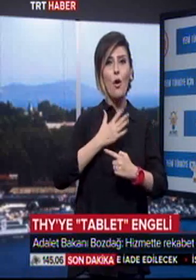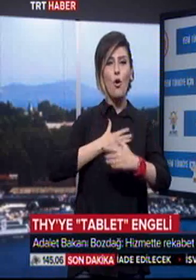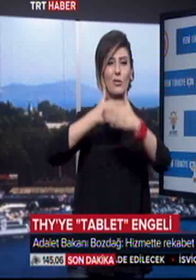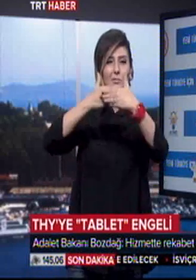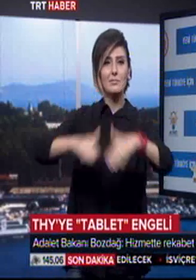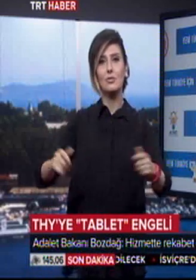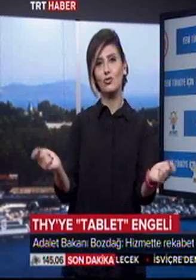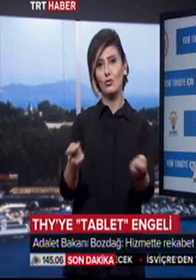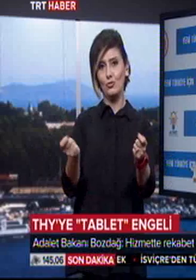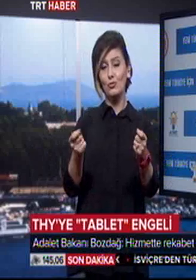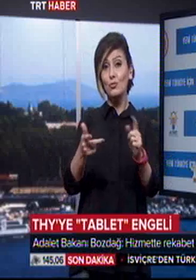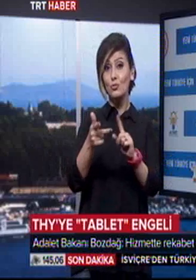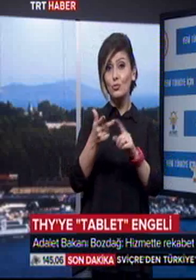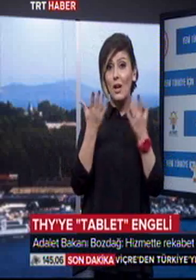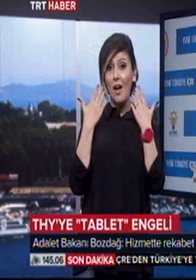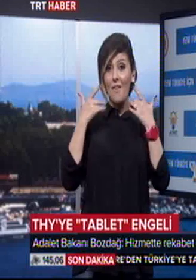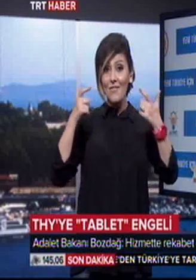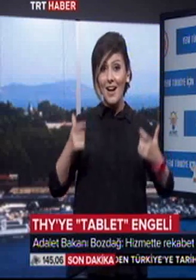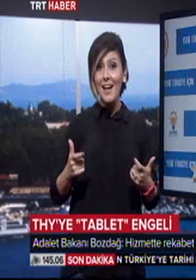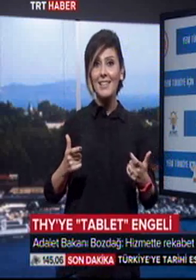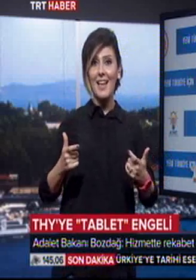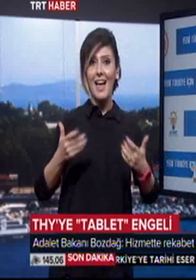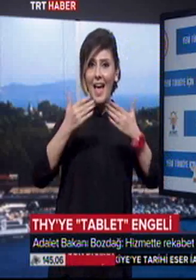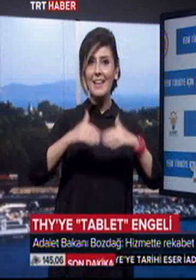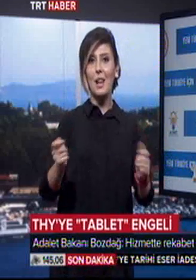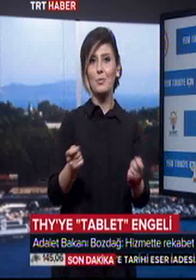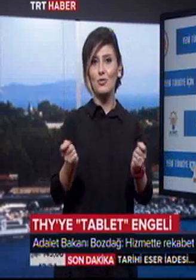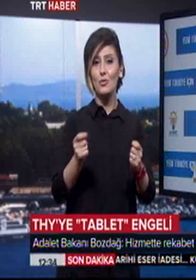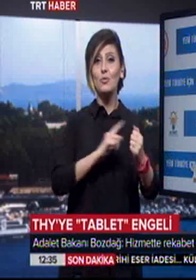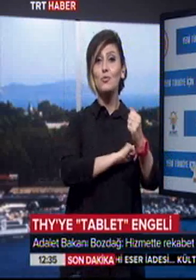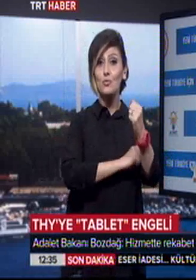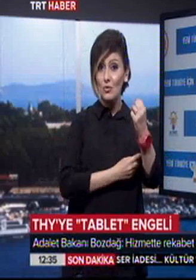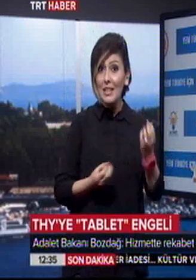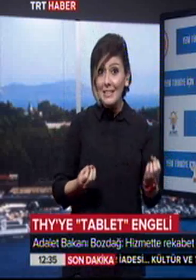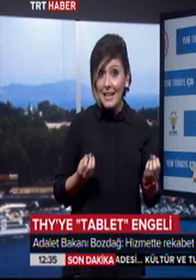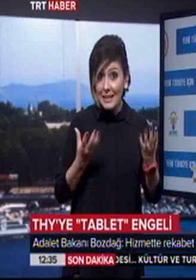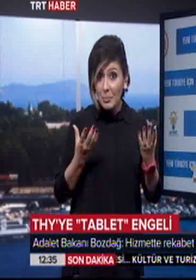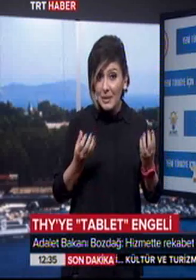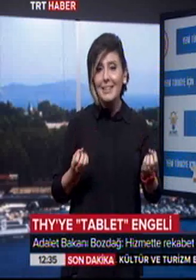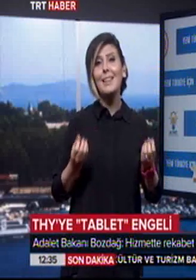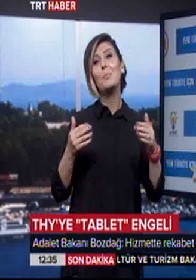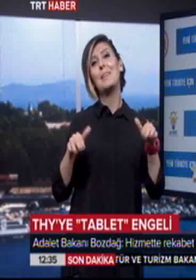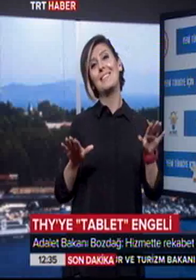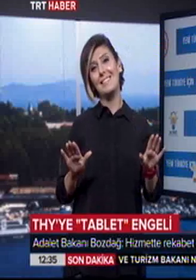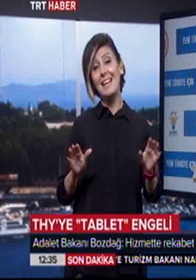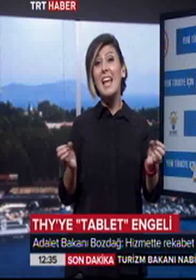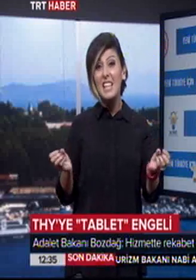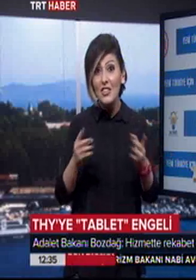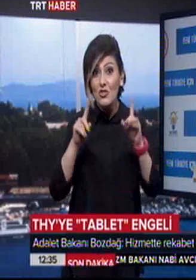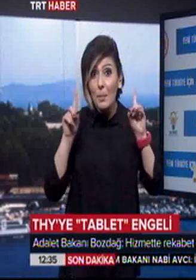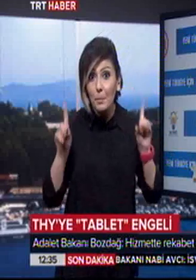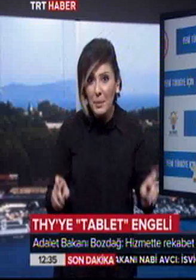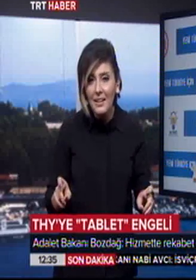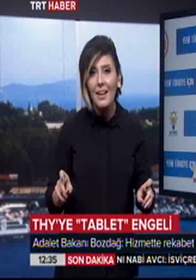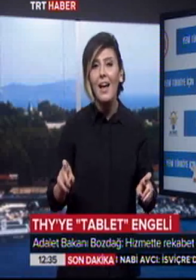çalışıyorlar. Üçüncü Hava Yollarının önünü kesmeye çalışıyorlar. Güçleri yetti mi? Yetmedi. Yetecek mi? Allah